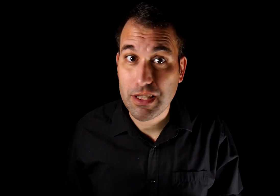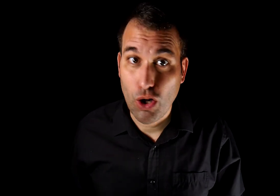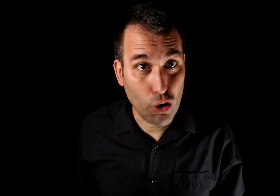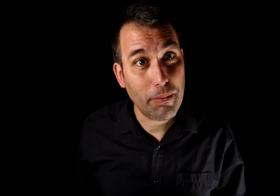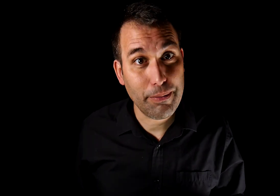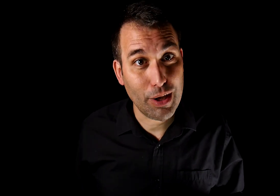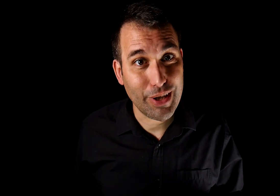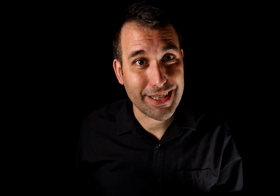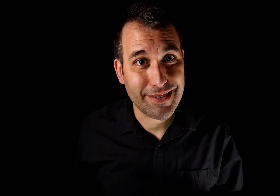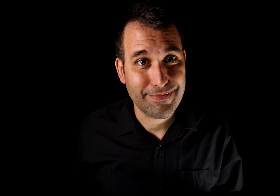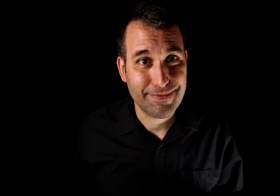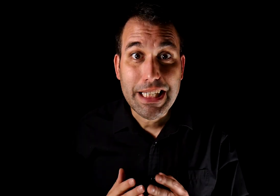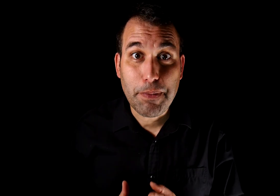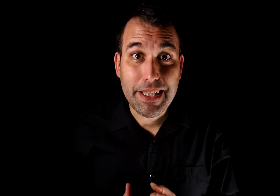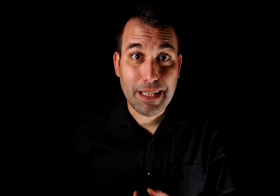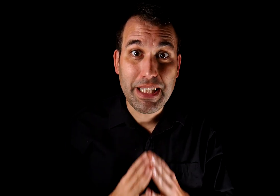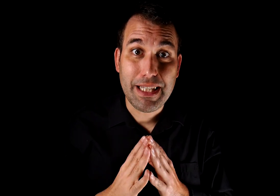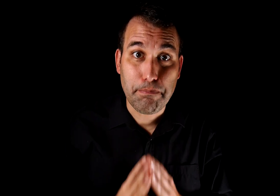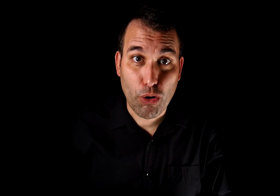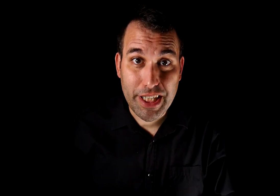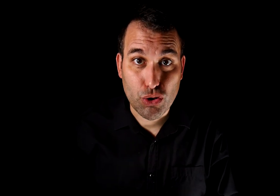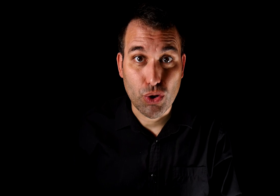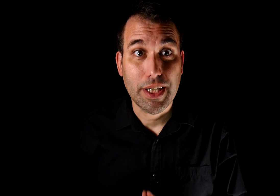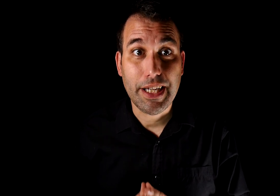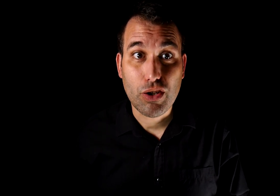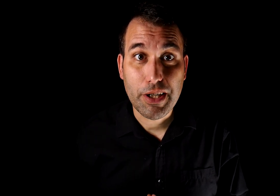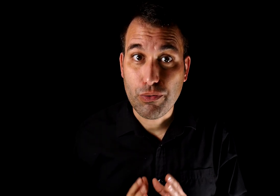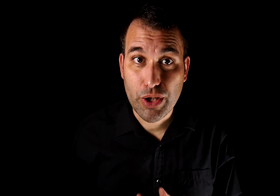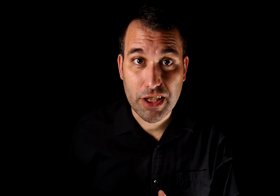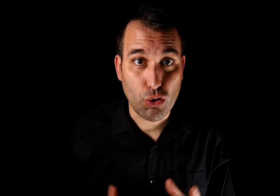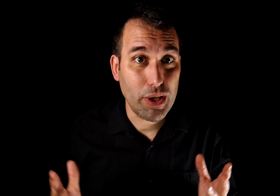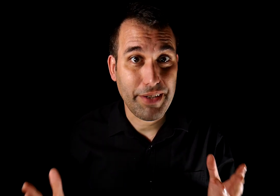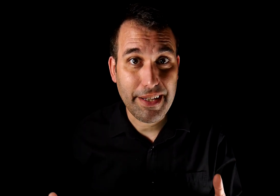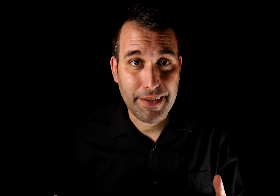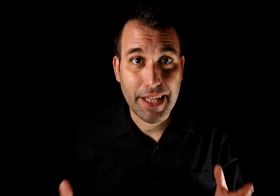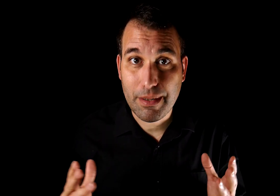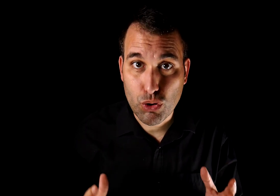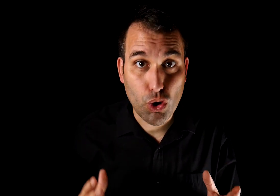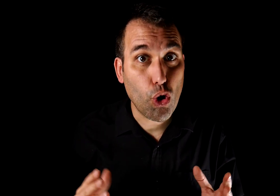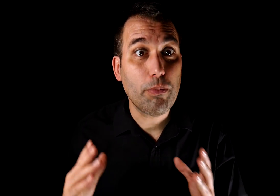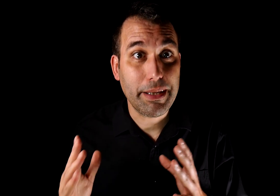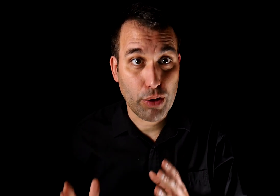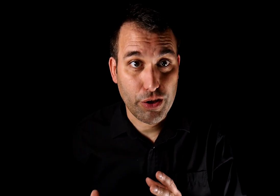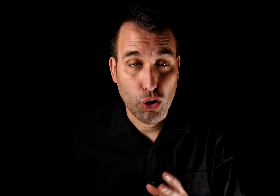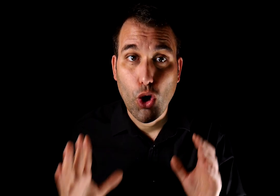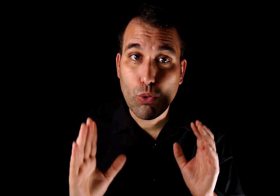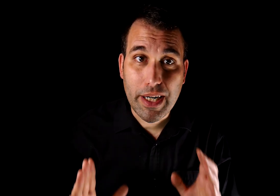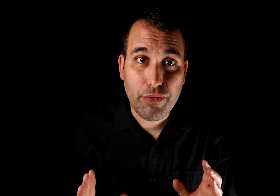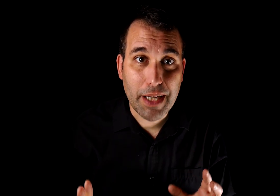o manipuladoras. Y es precisamente por eso que no deben confundirse con una evidencia de abuso o manipulación. Una red flag